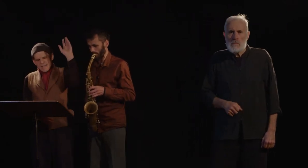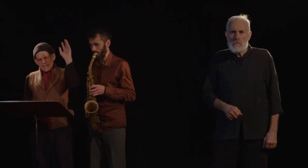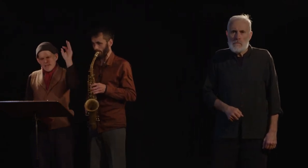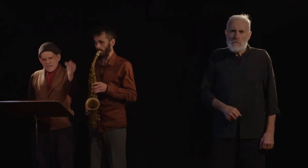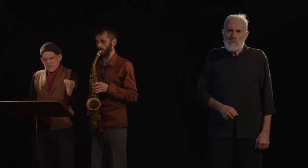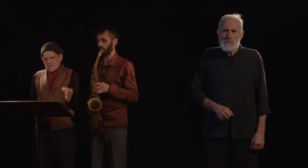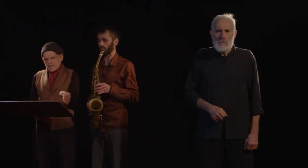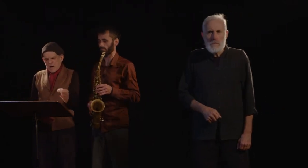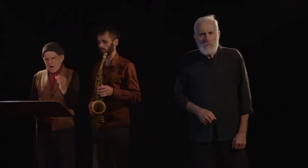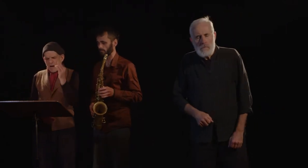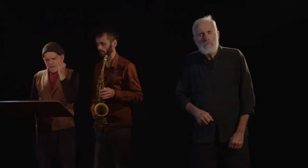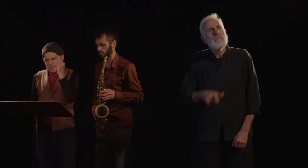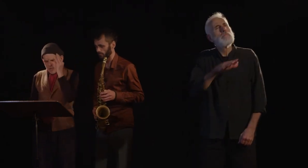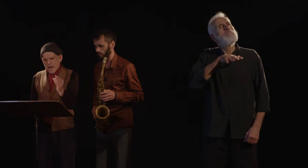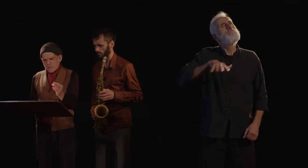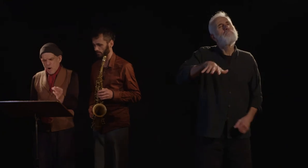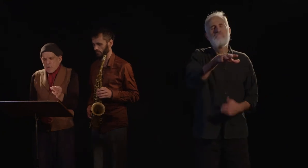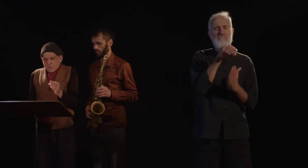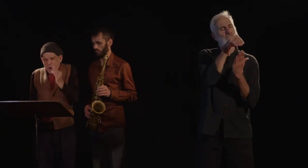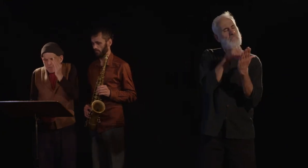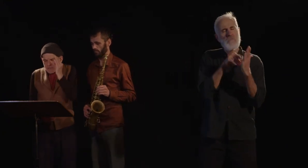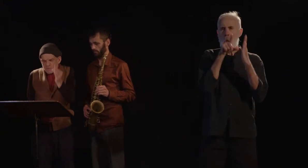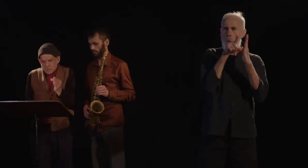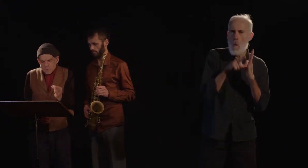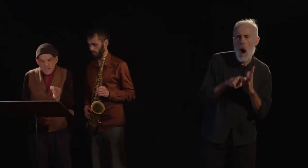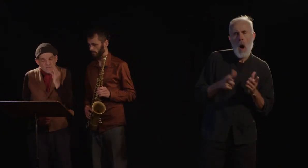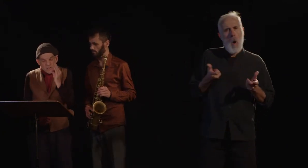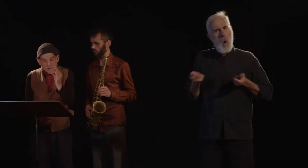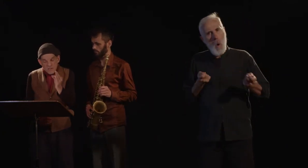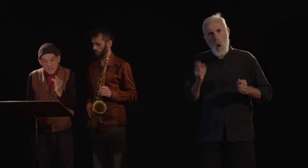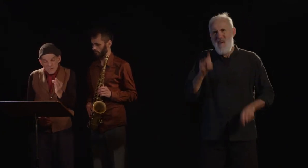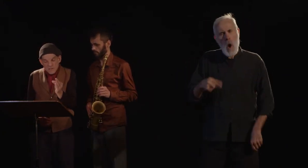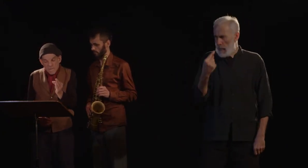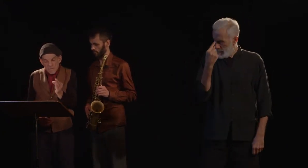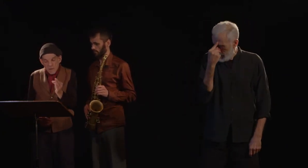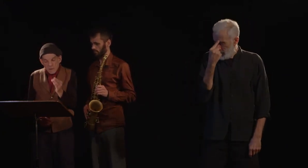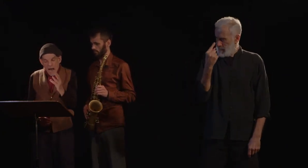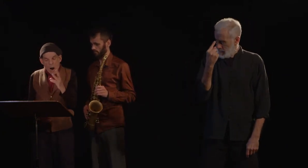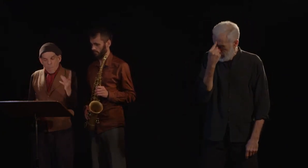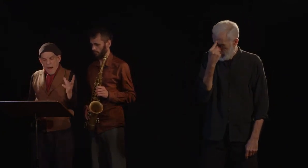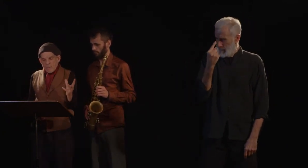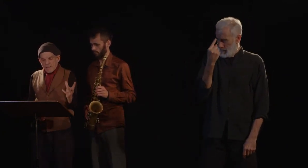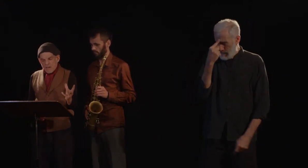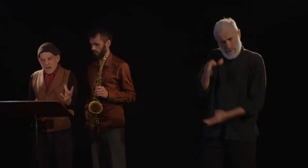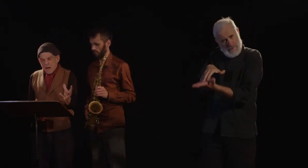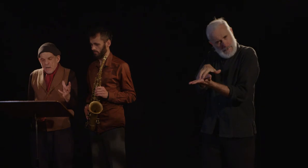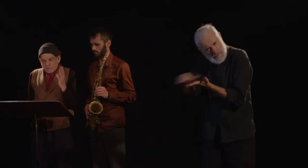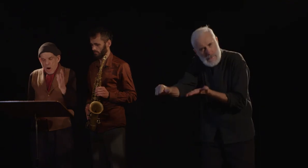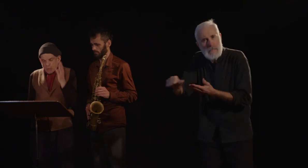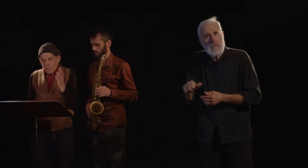Les législateurs et les gouvernants doivent y songer sans cesse. Car en pareille matière, tant que le